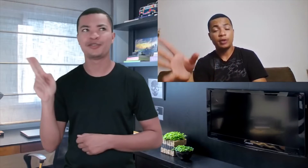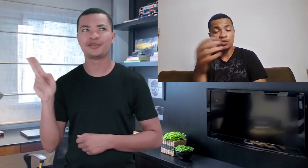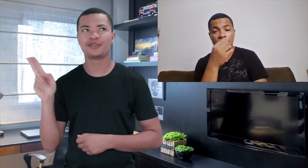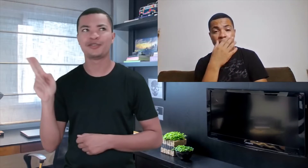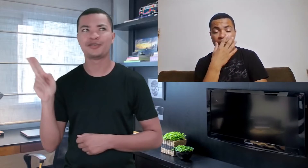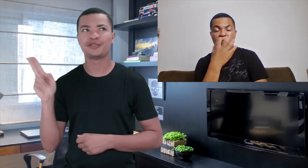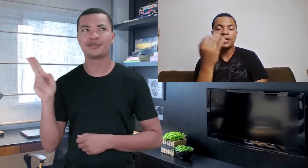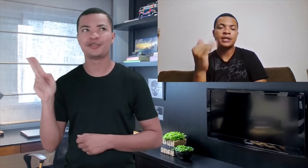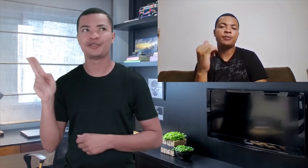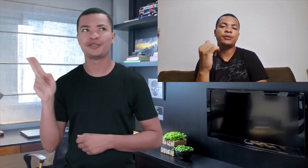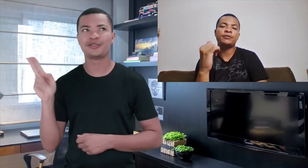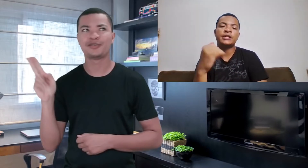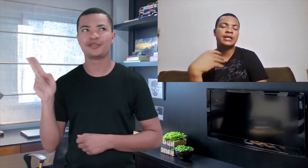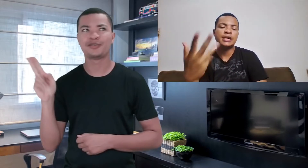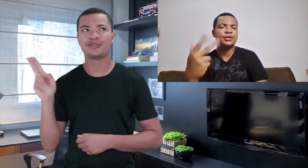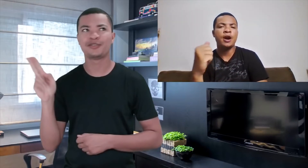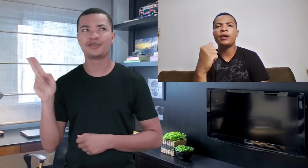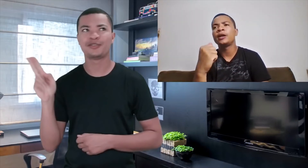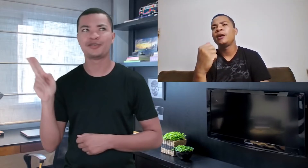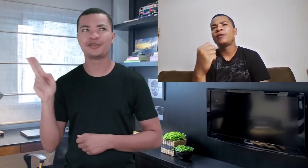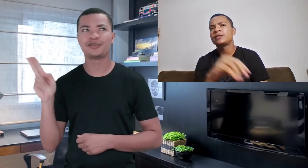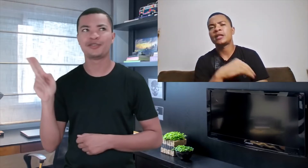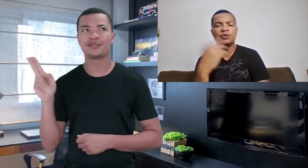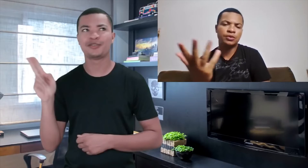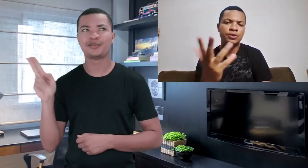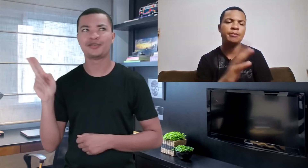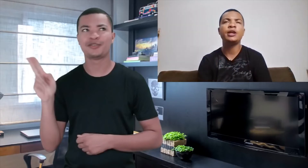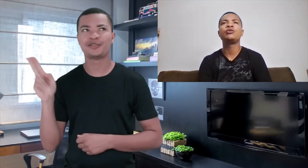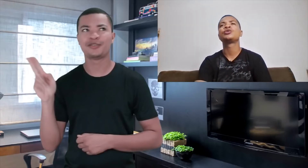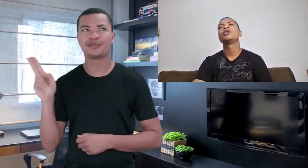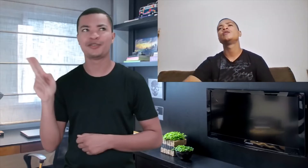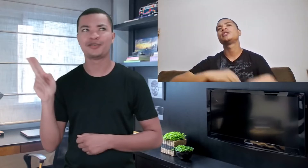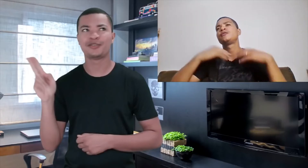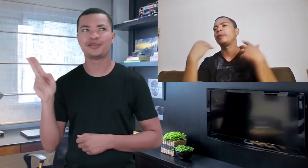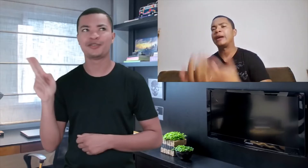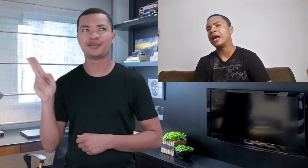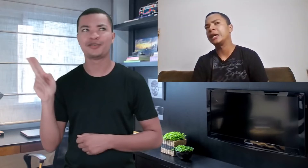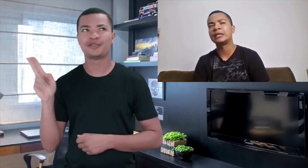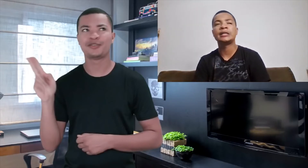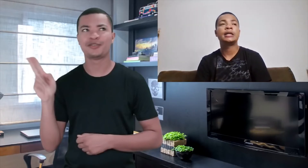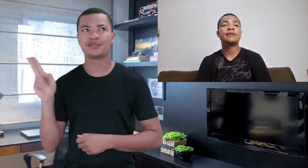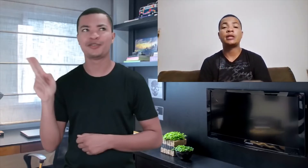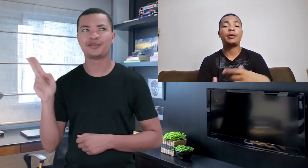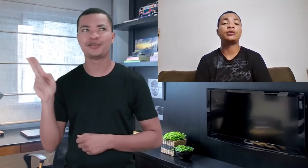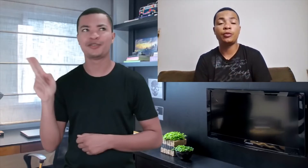pessoa, por exemplo você tá em sala de aula ou você tá junto com seus amigos ou você foi pra balada e você pergunta por